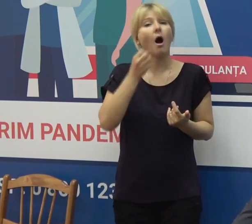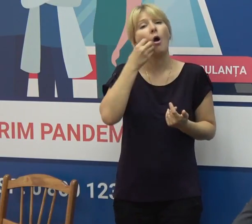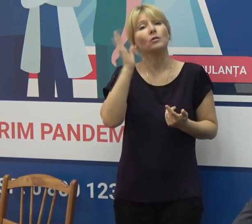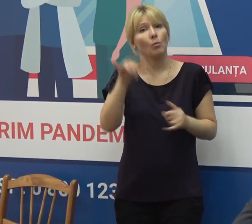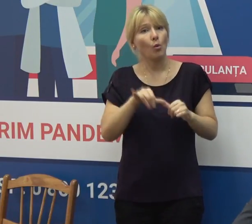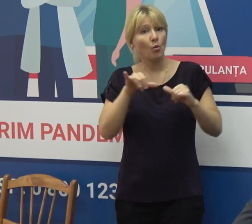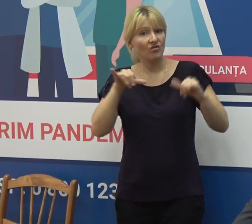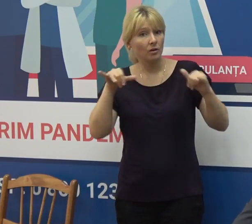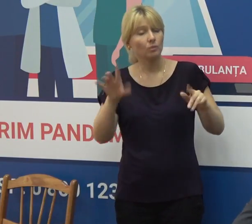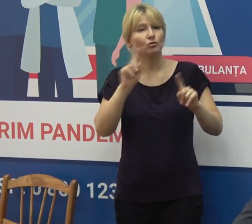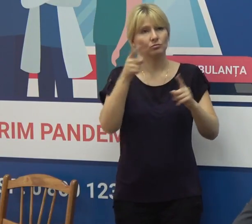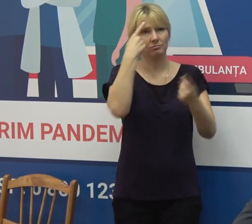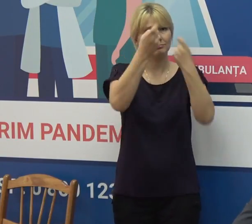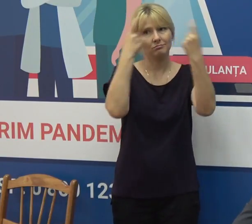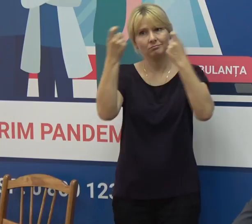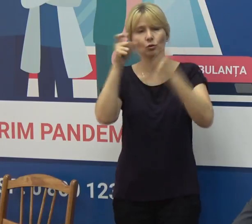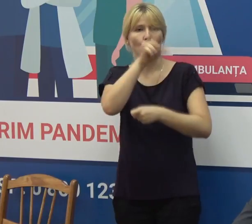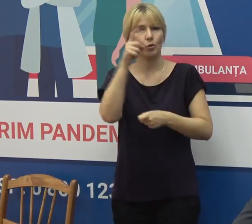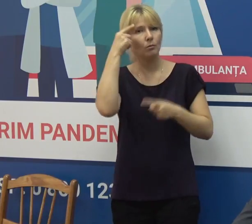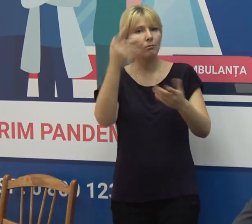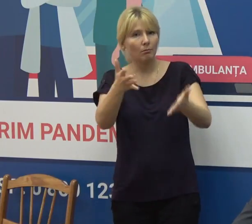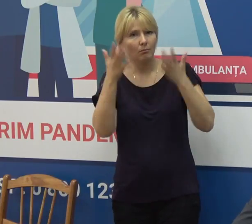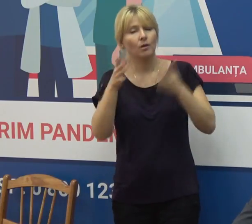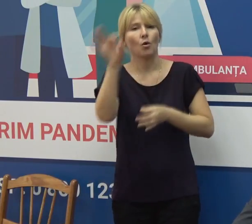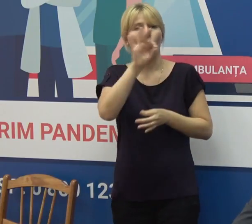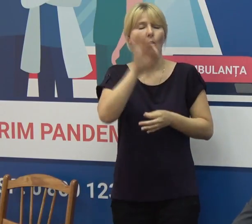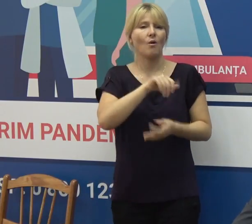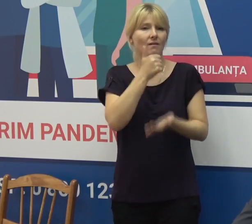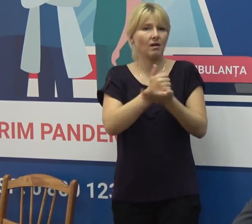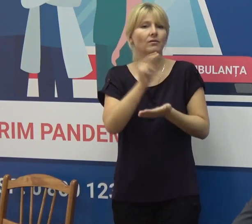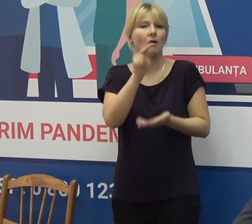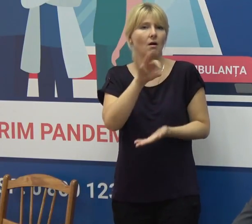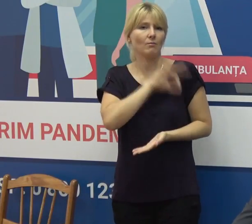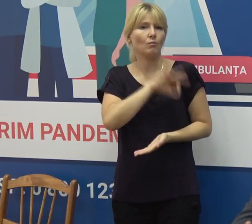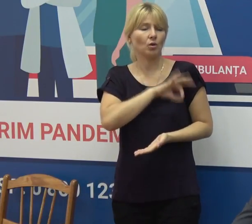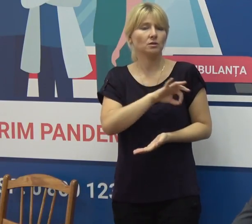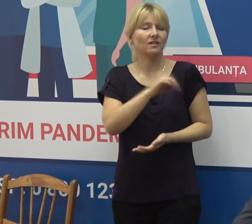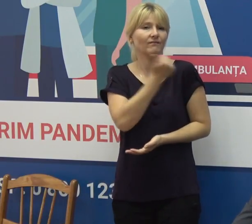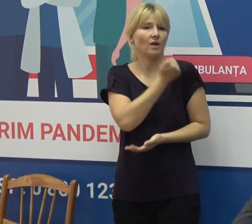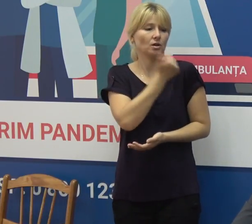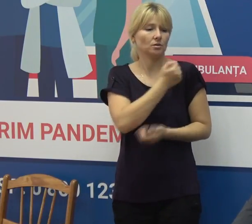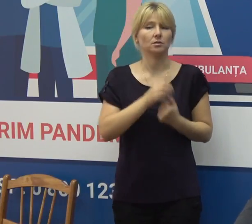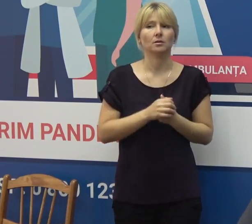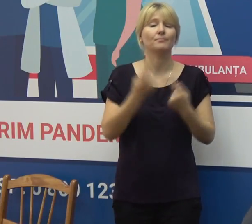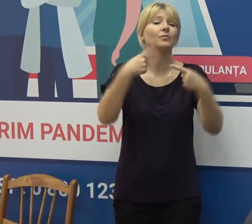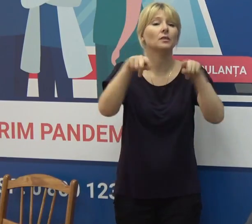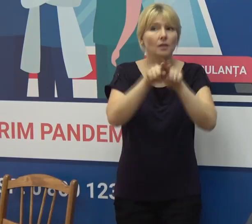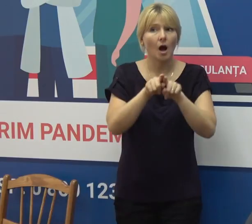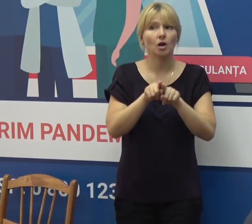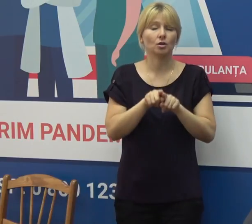crește nivelul de conștientizare și înțelegere a populației cu privire la importanța vaccinării. La fel, mâinii, cadrul